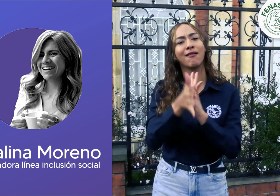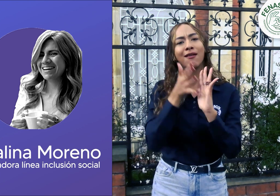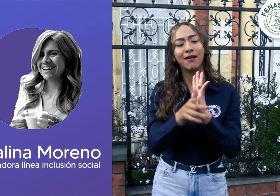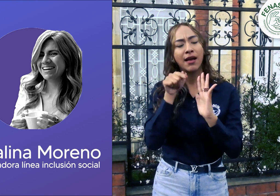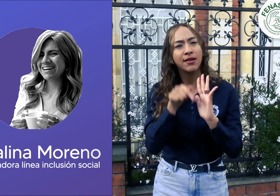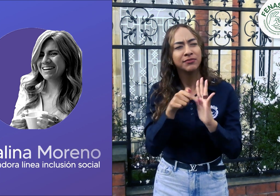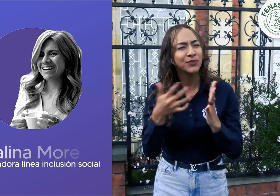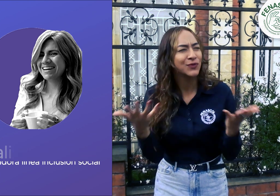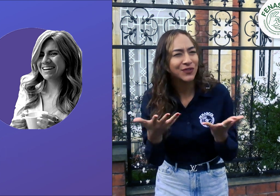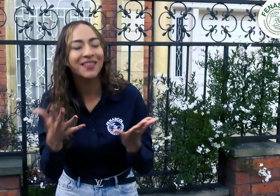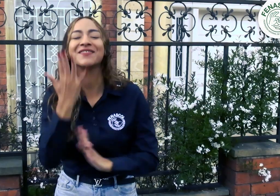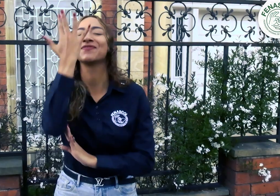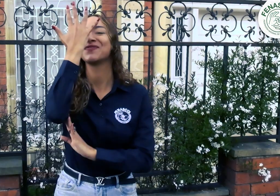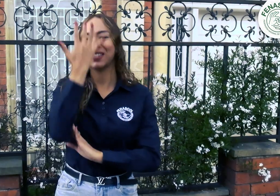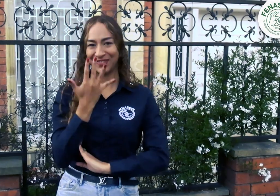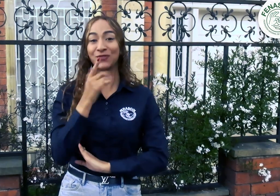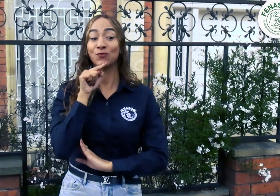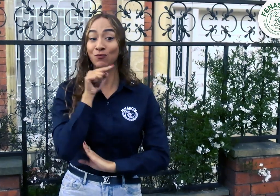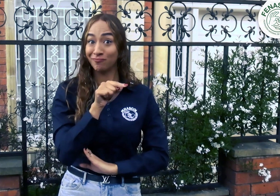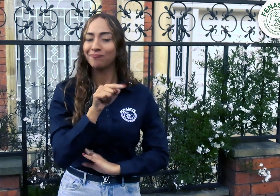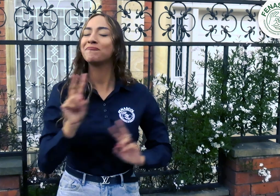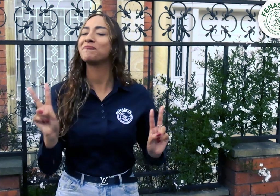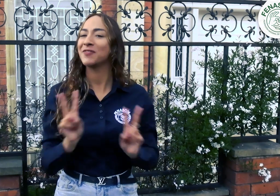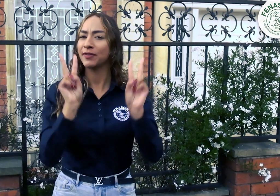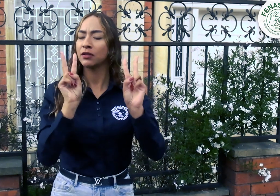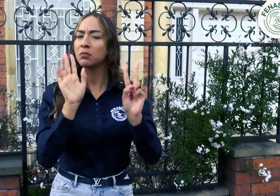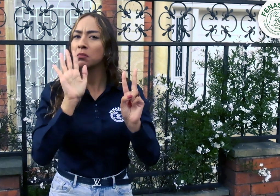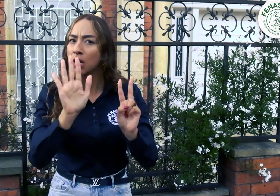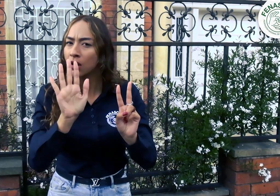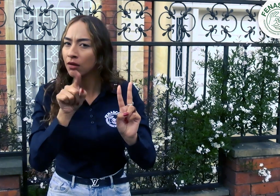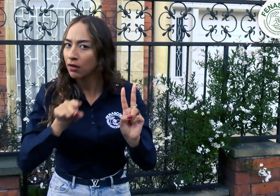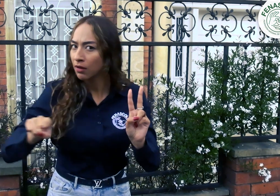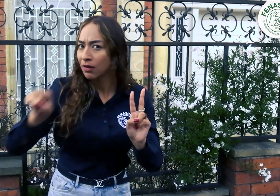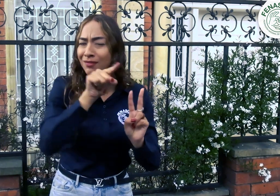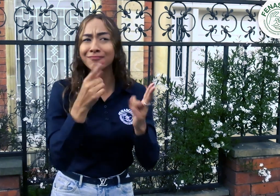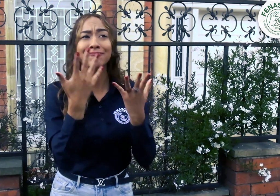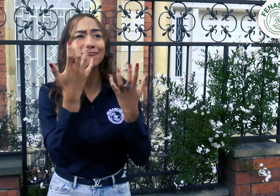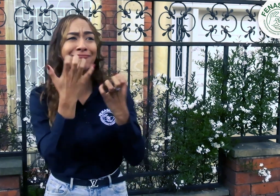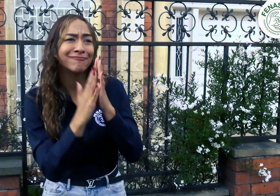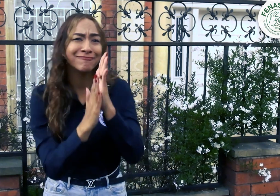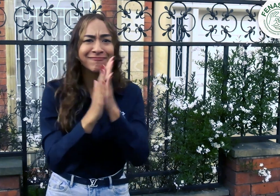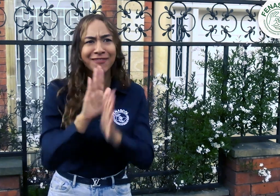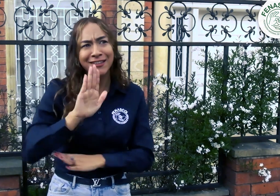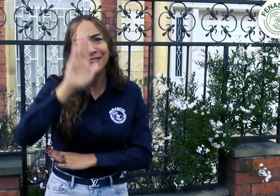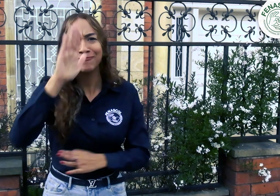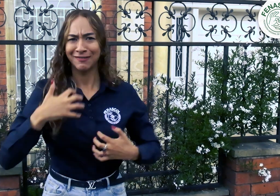Ella estará en el Facebook Live de Fenas Call. Además, si quieren participar o tienen